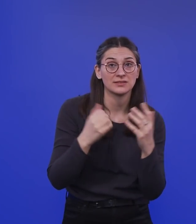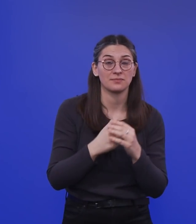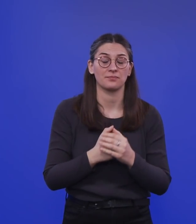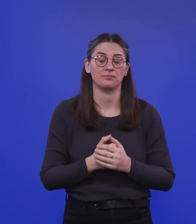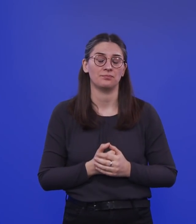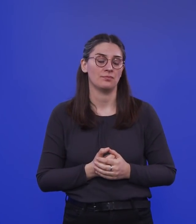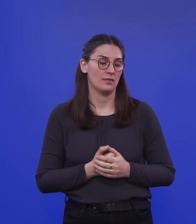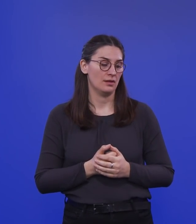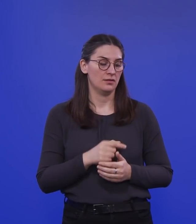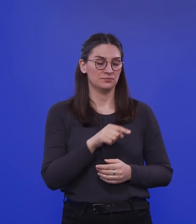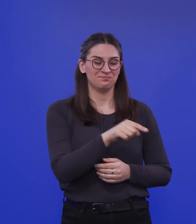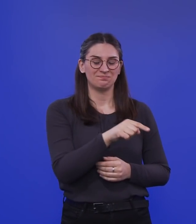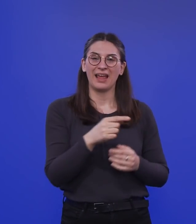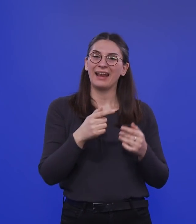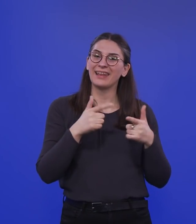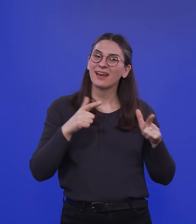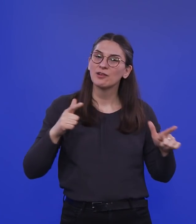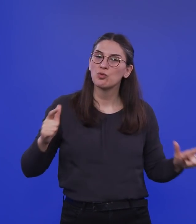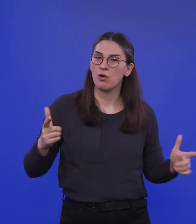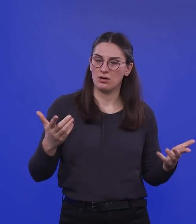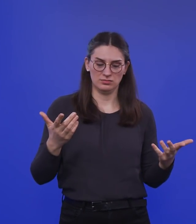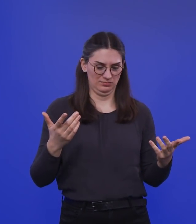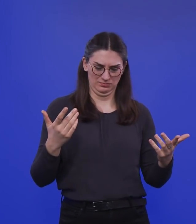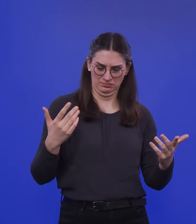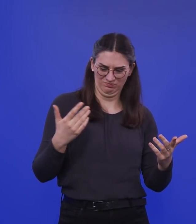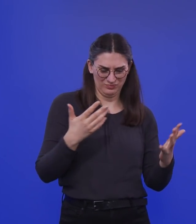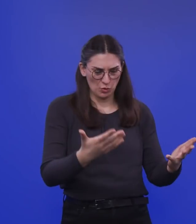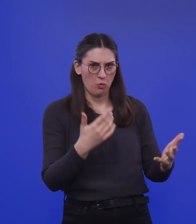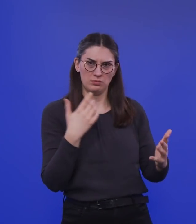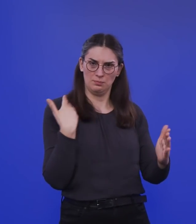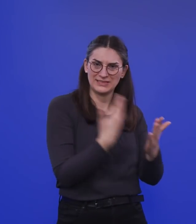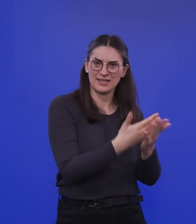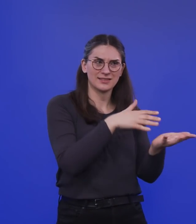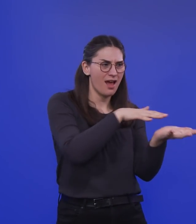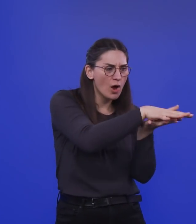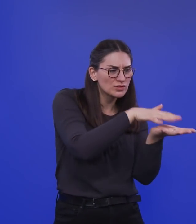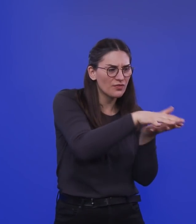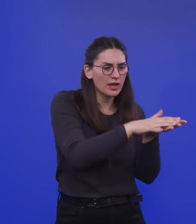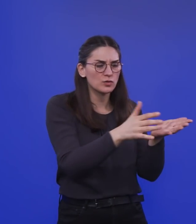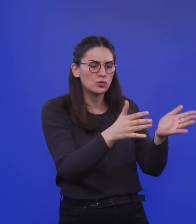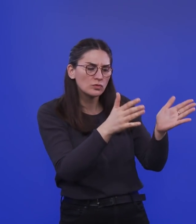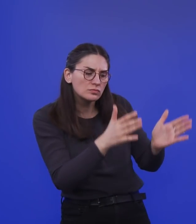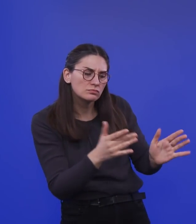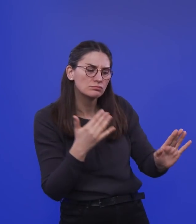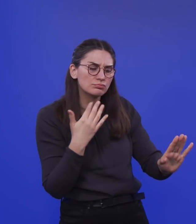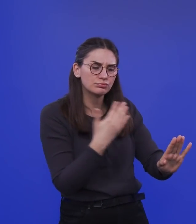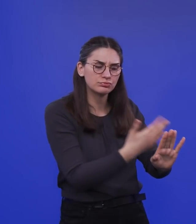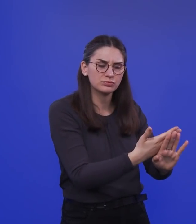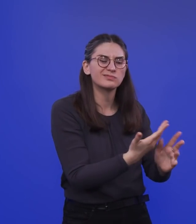dass der Literaturstand, so wie er jetzt im Moment ausgewertet ist. Und wir haben ja in der wissenschaftlichen Literatur so